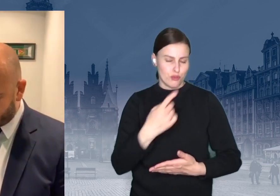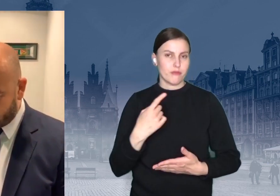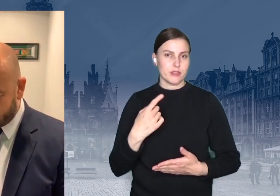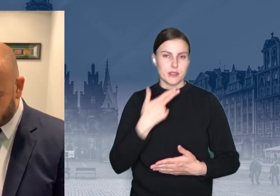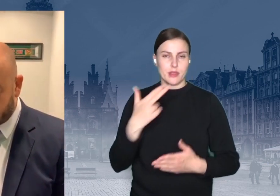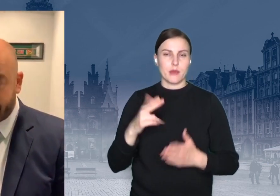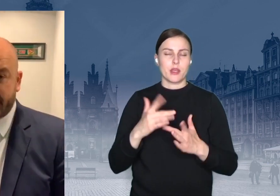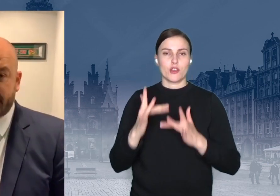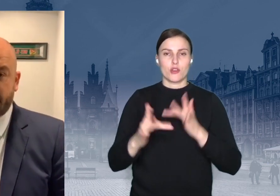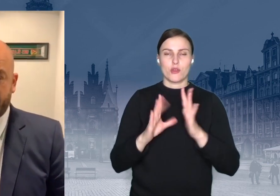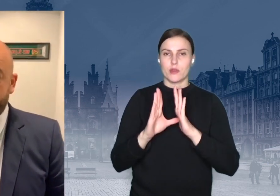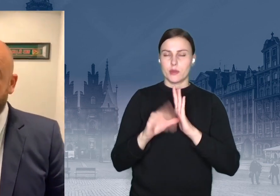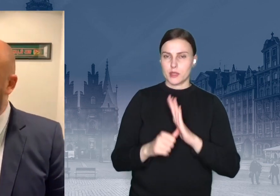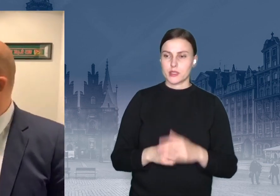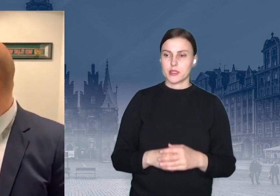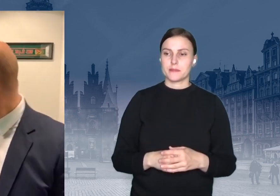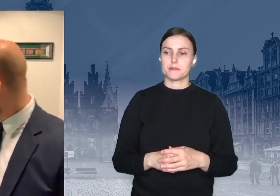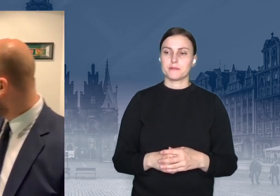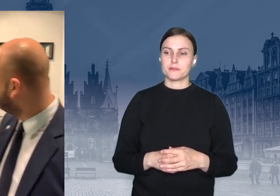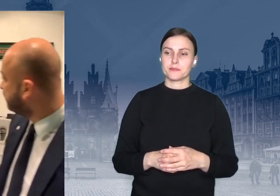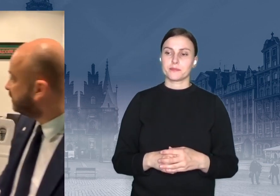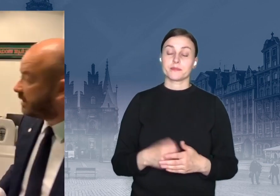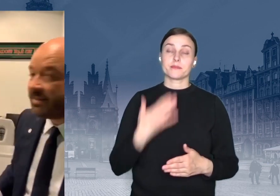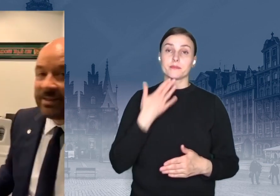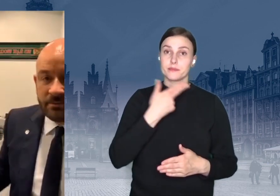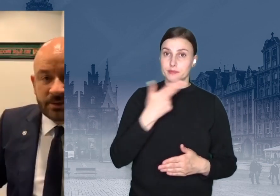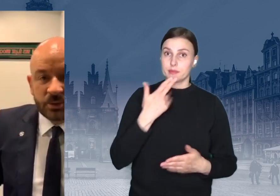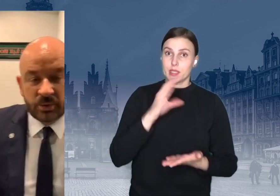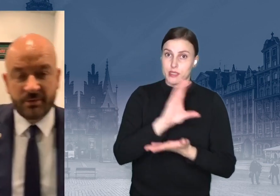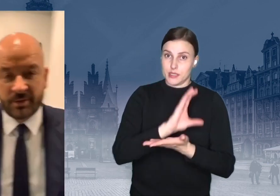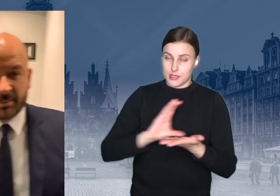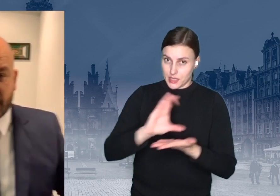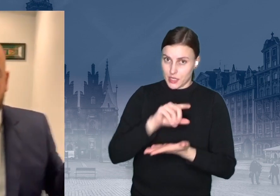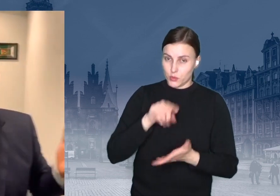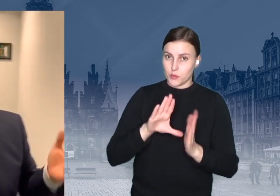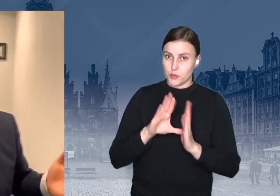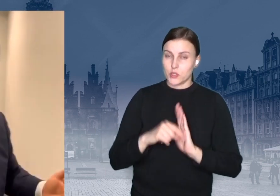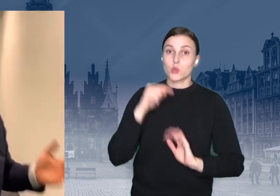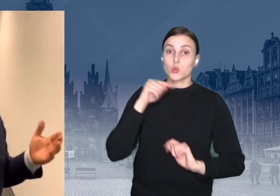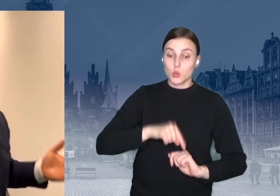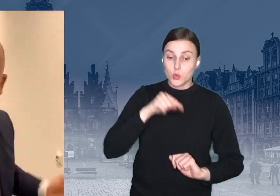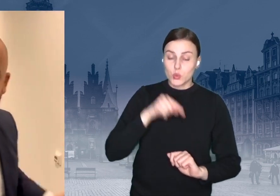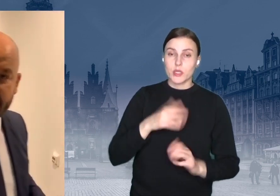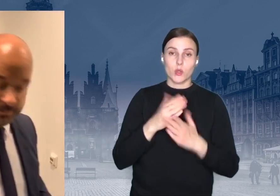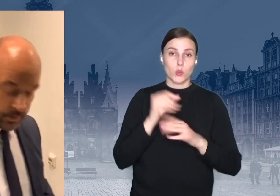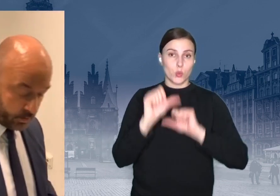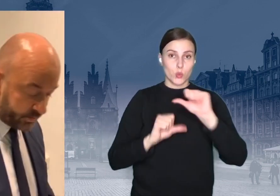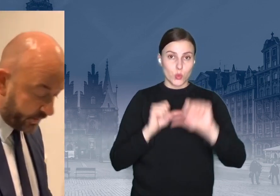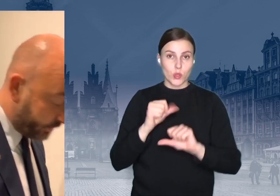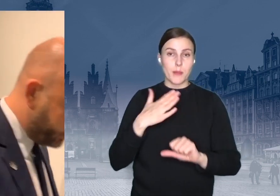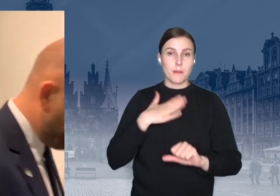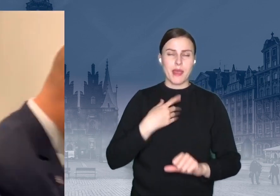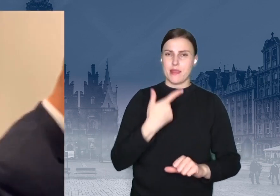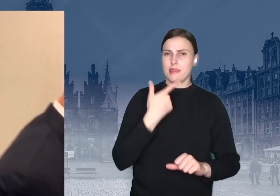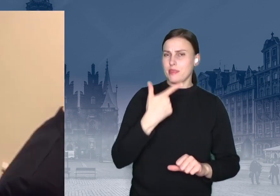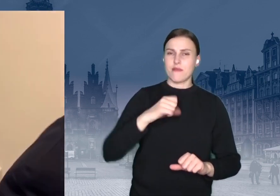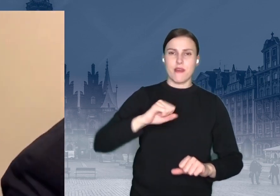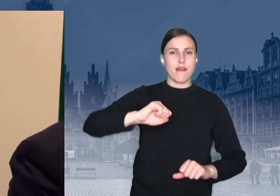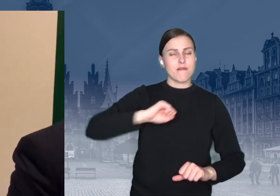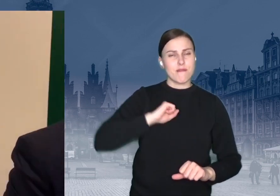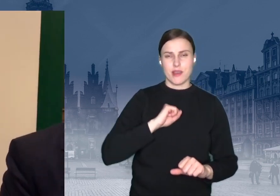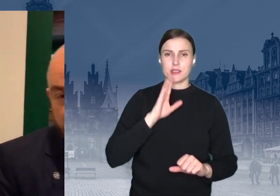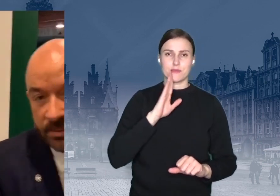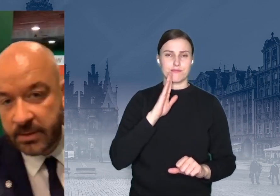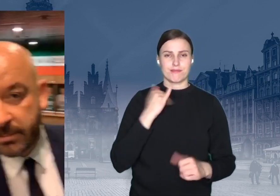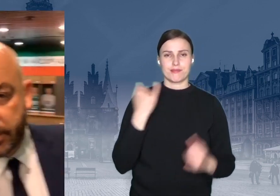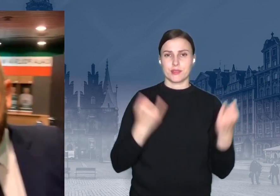jak jesteśmy na stadionie, to powinienem powiedzieć, że właśnie tutaj w tym roku miały się odbyć dwa fajne koncerty. Kings of Lyon